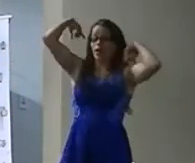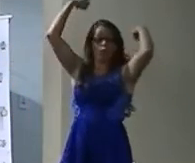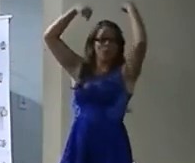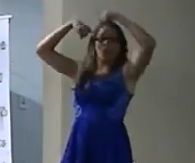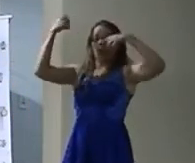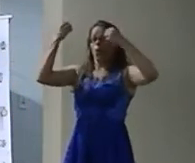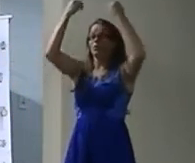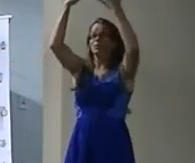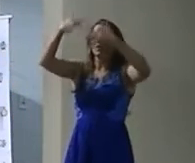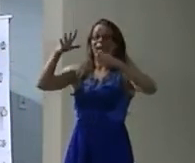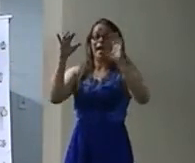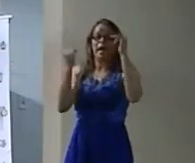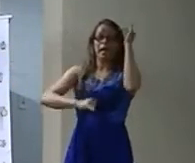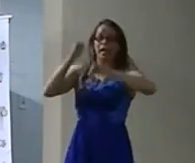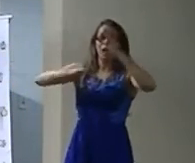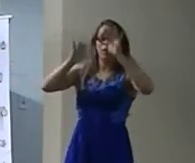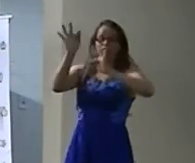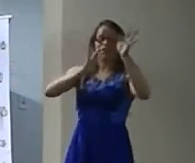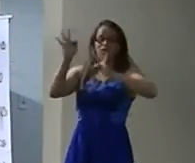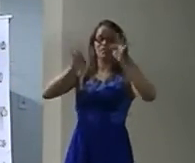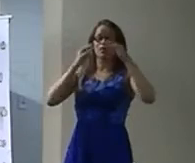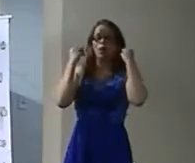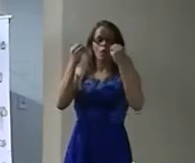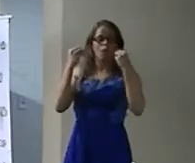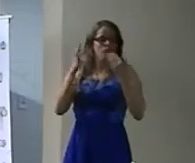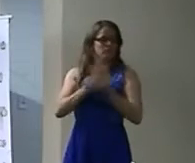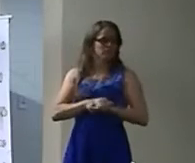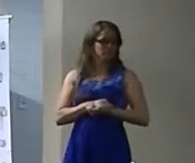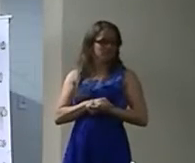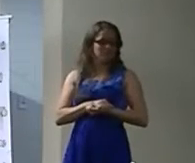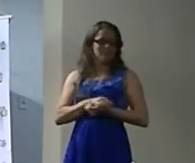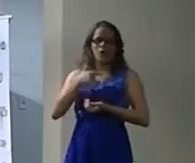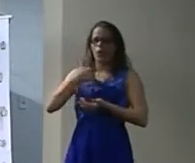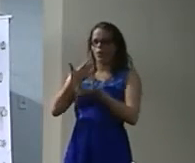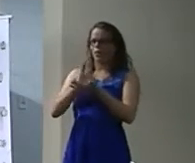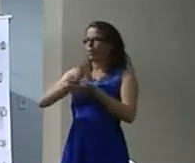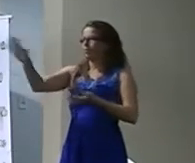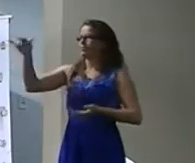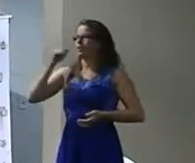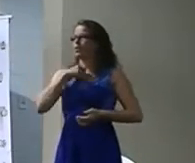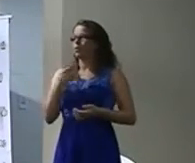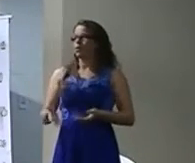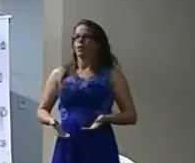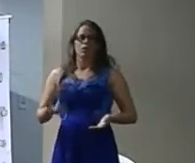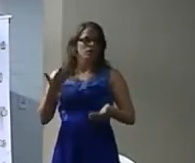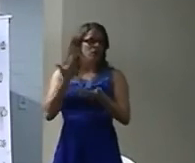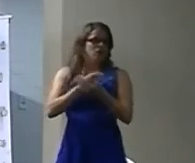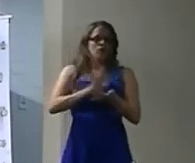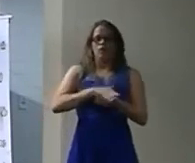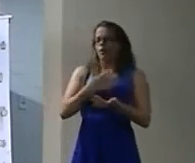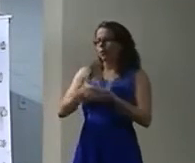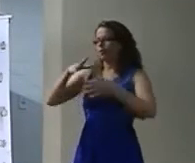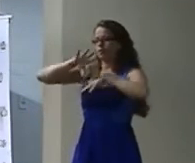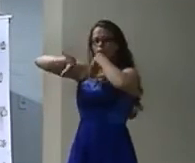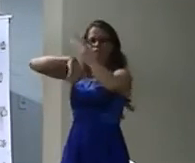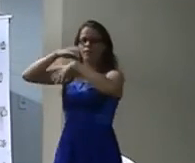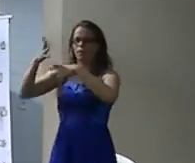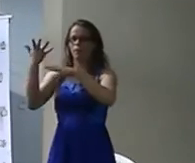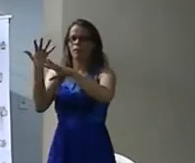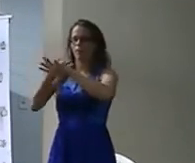tem que sair Eu recebo e-mails De alunos Conheço alunos Professor Seu curso de instrutor Foi maravilhoso Aí eu consegui passar Na prova de